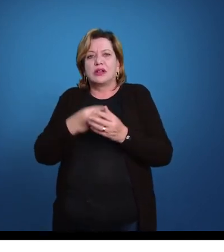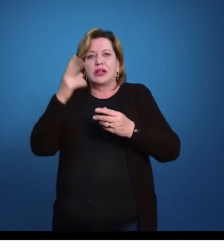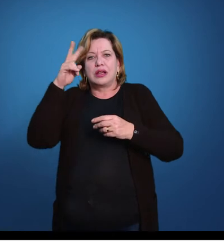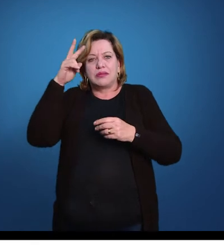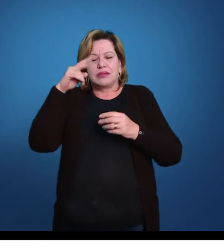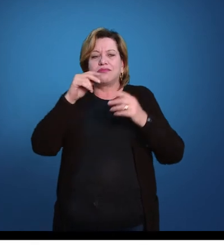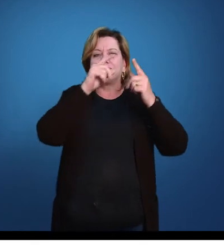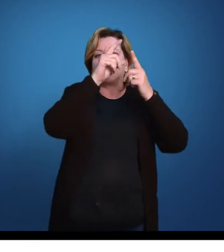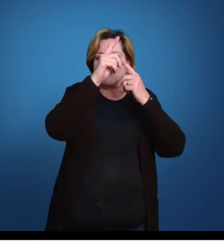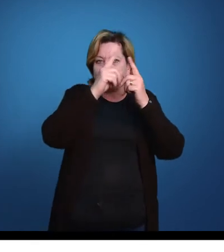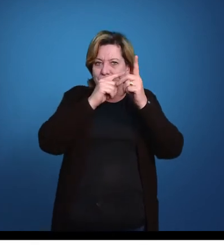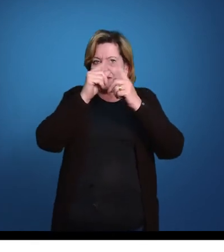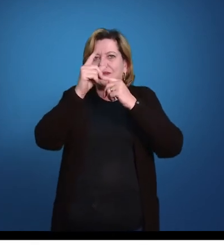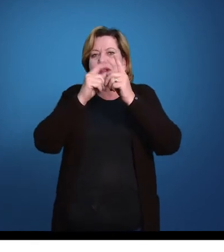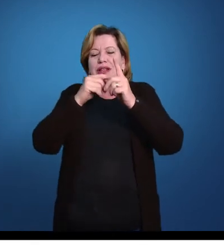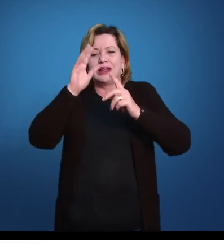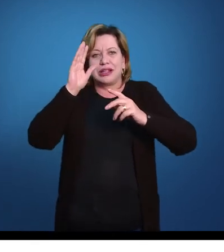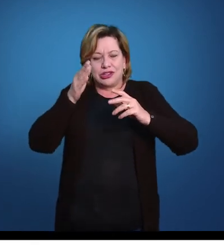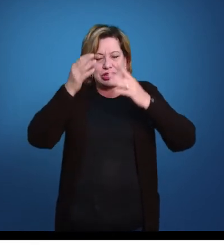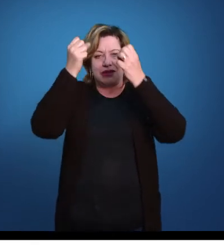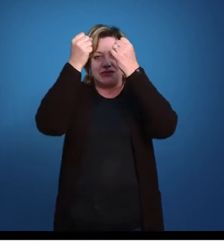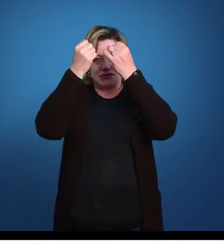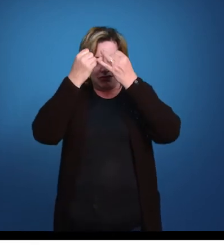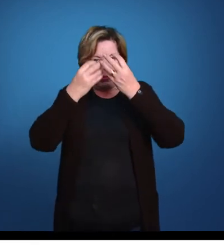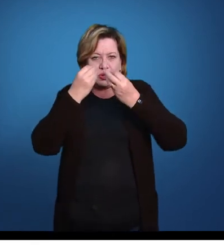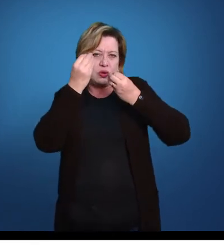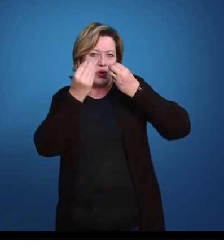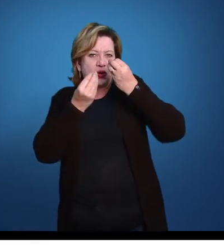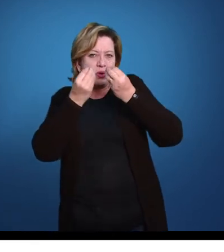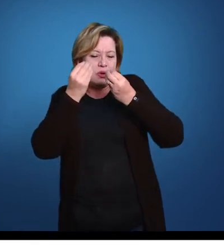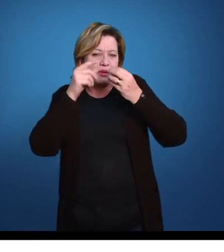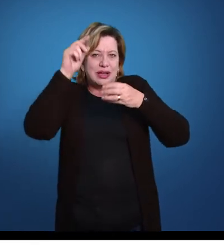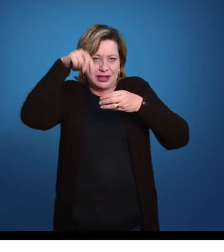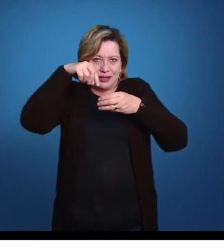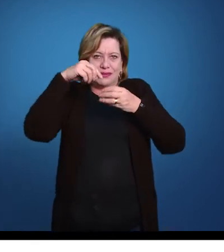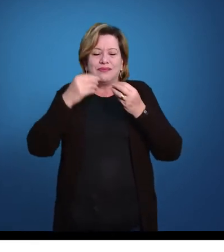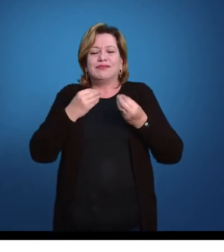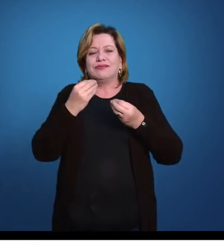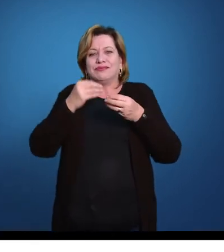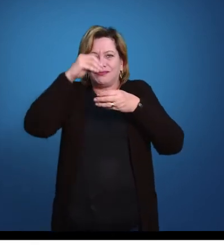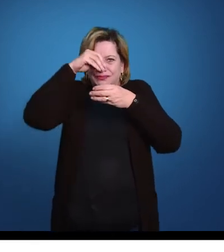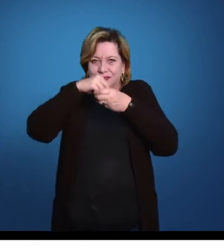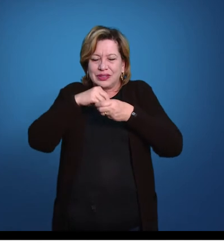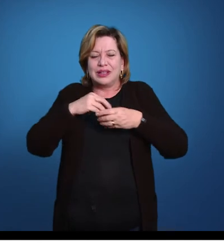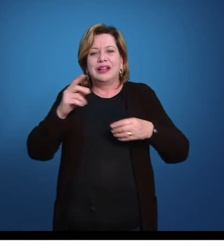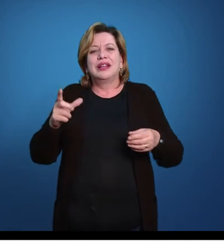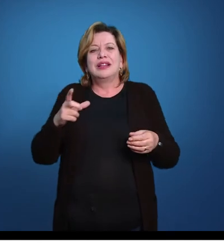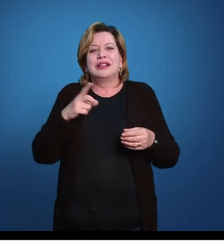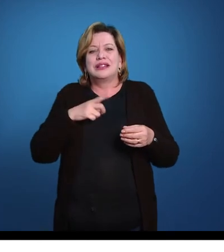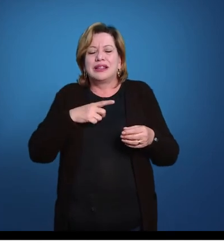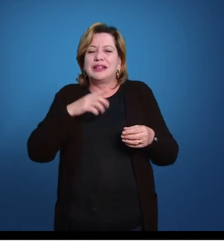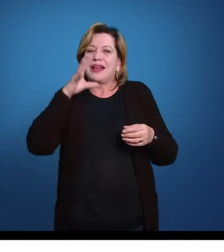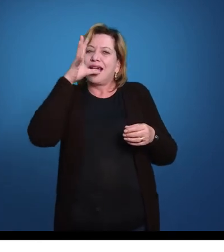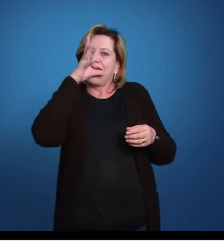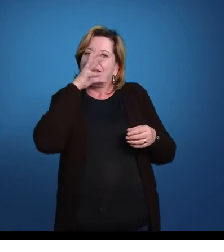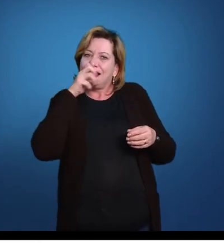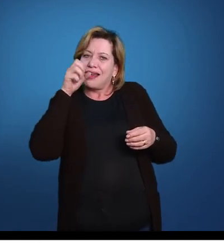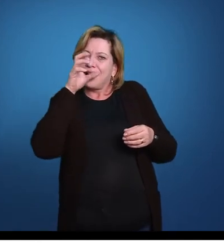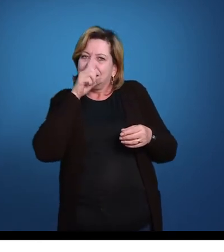do mar, que foi o nosso modelo para explicar a forma de equinodermata, nós temos aqui enlaranjado a região aboral